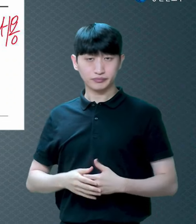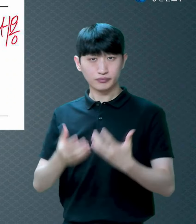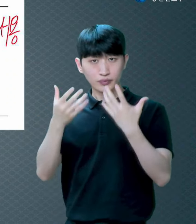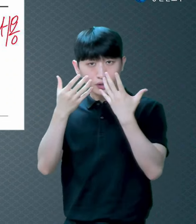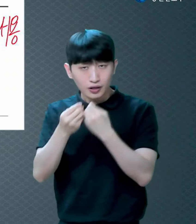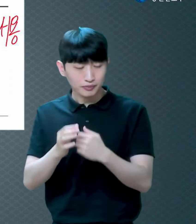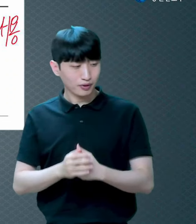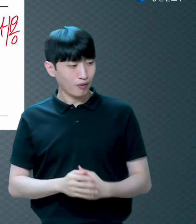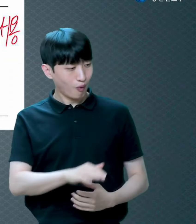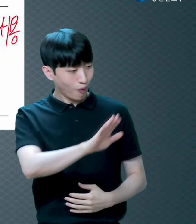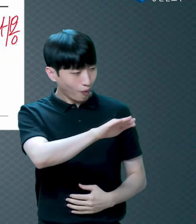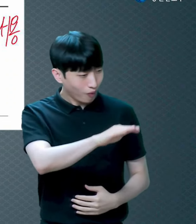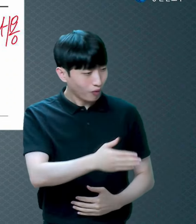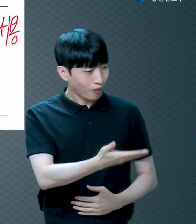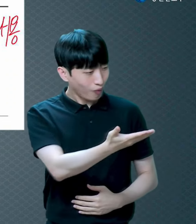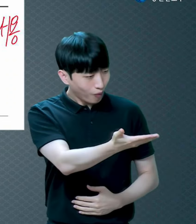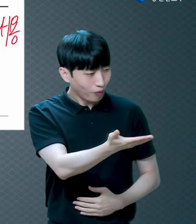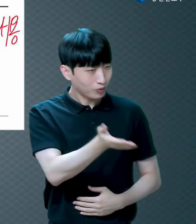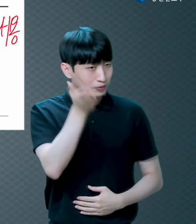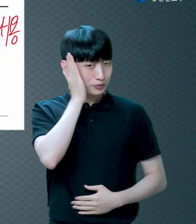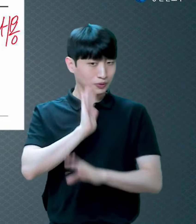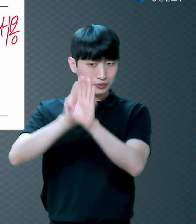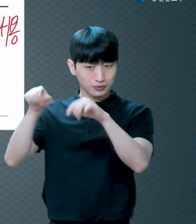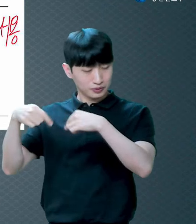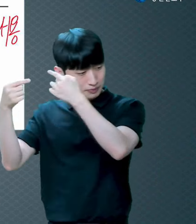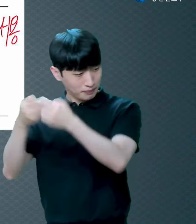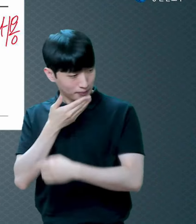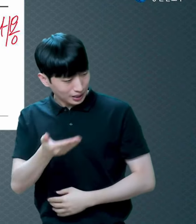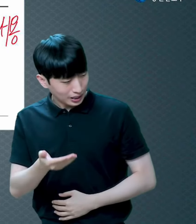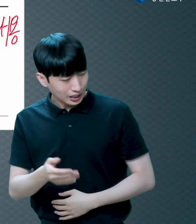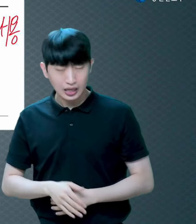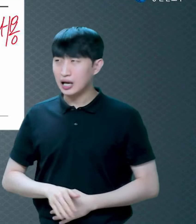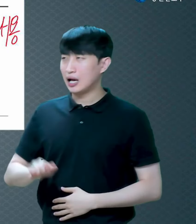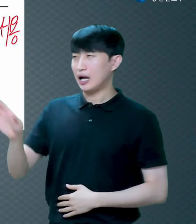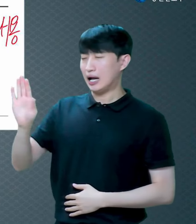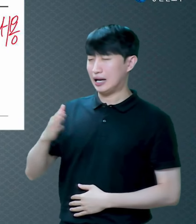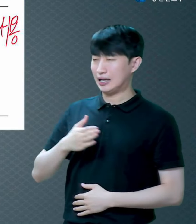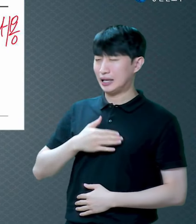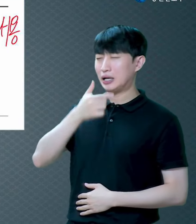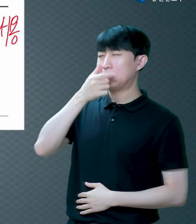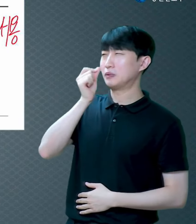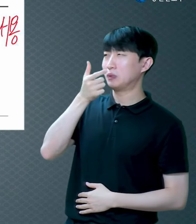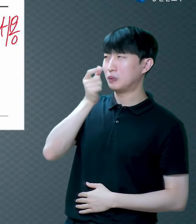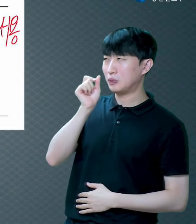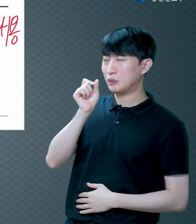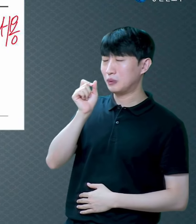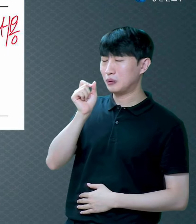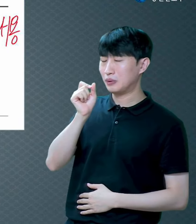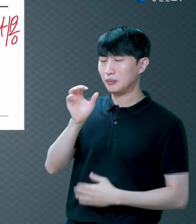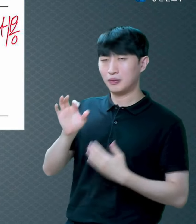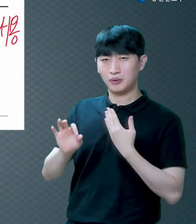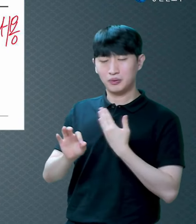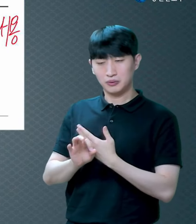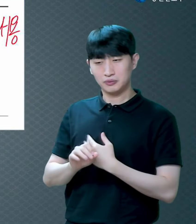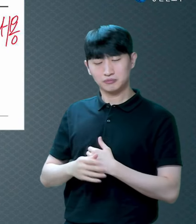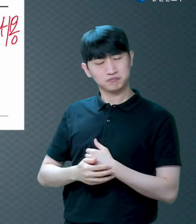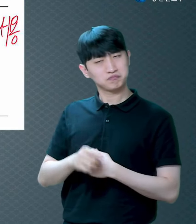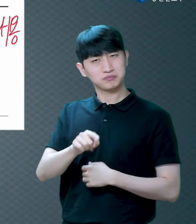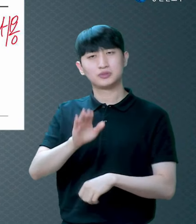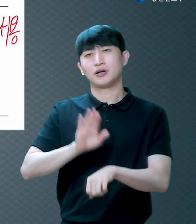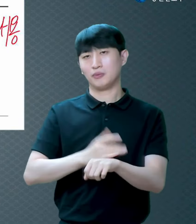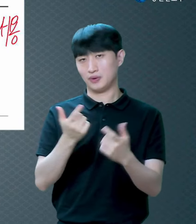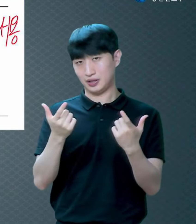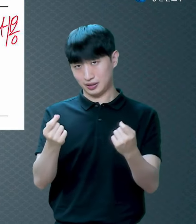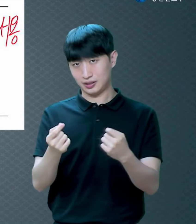아유 그럼 지옥 가시겠네요 아유 그 정도는 아니에요 사람들이 사람들이 뭔가 믿는다고